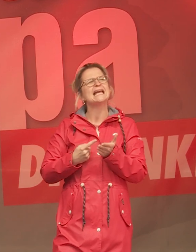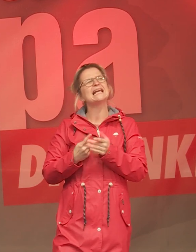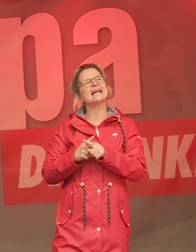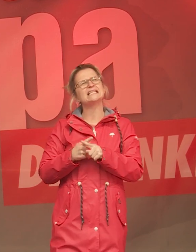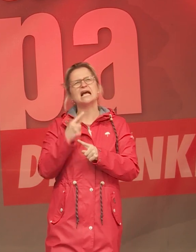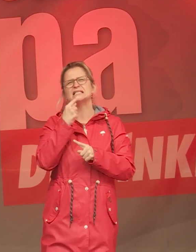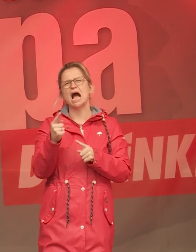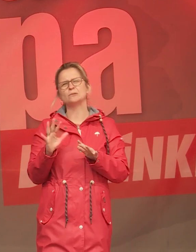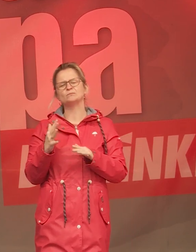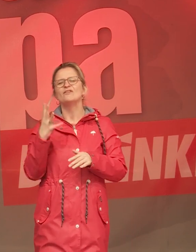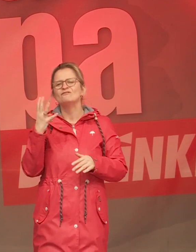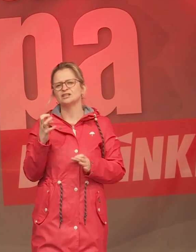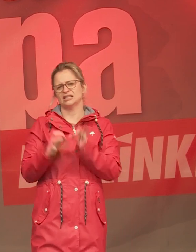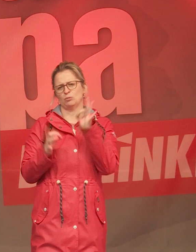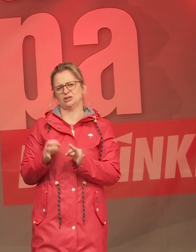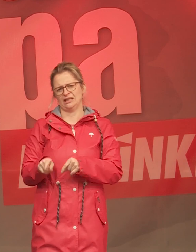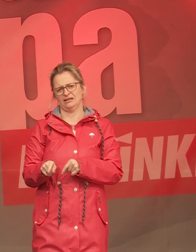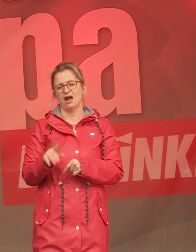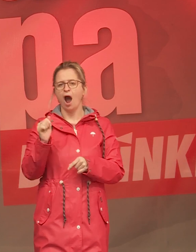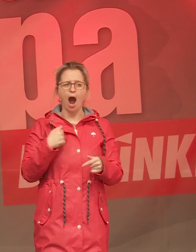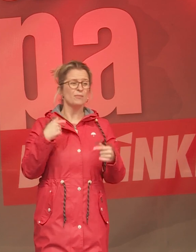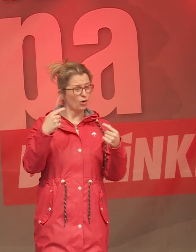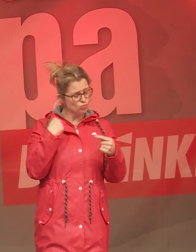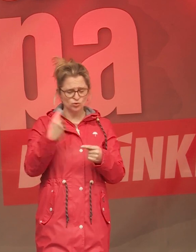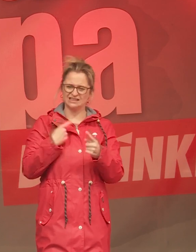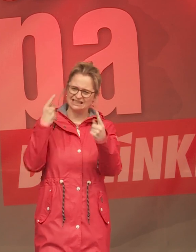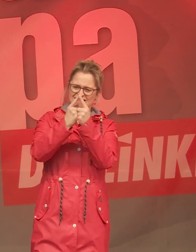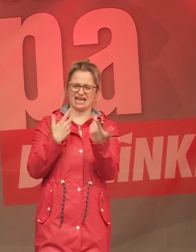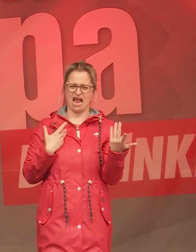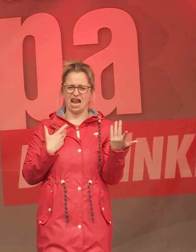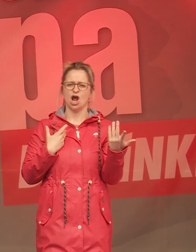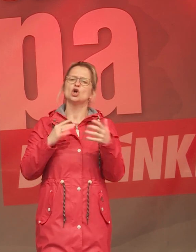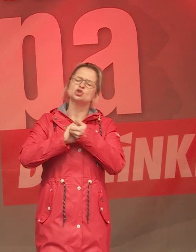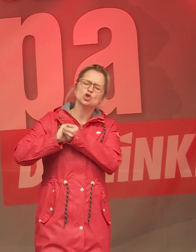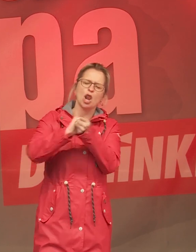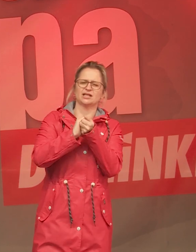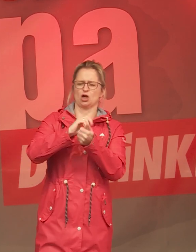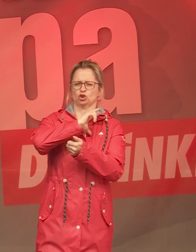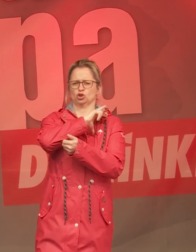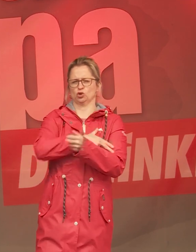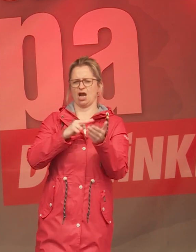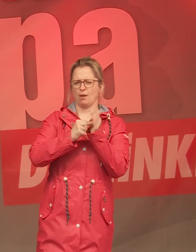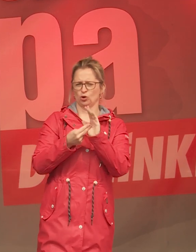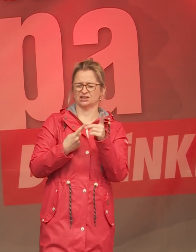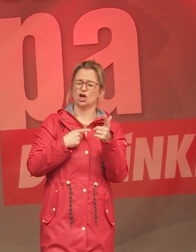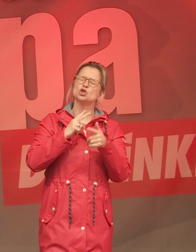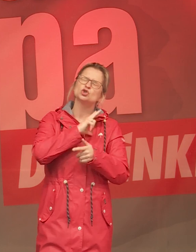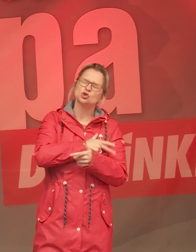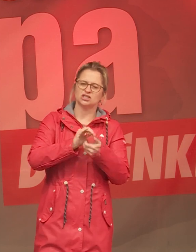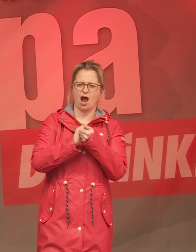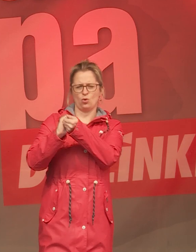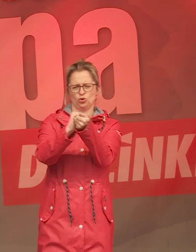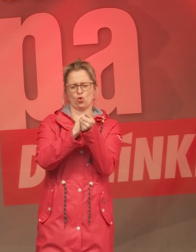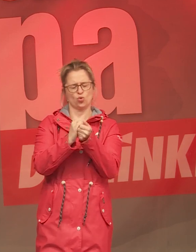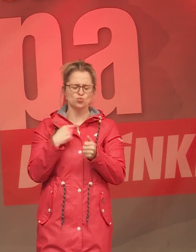man von 40 Prozent. Aber wir kämpfen für solidarische Sozialpolitik in der Europäischen Union, für eine Sozialunion. Und ich sage ganz